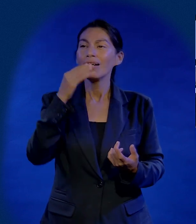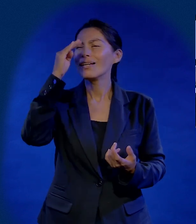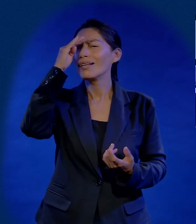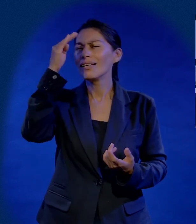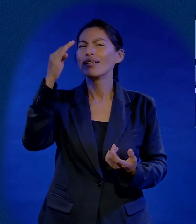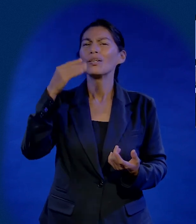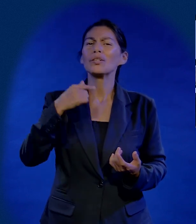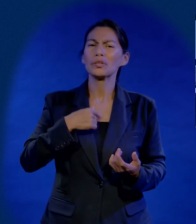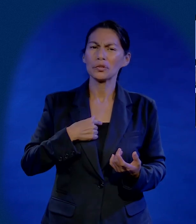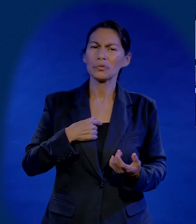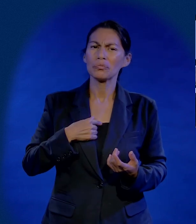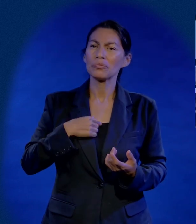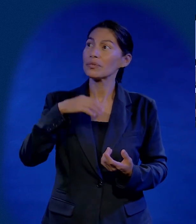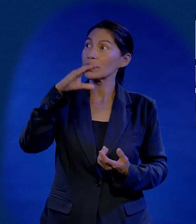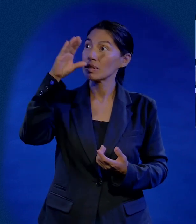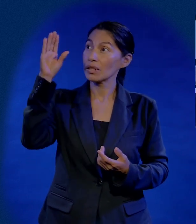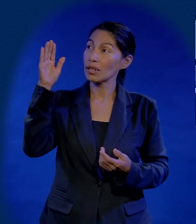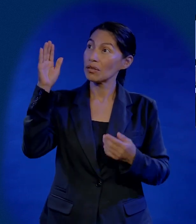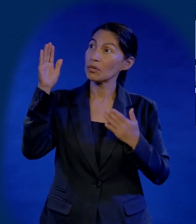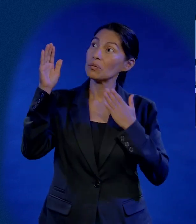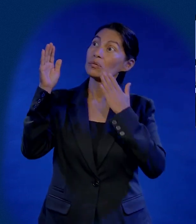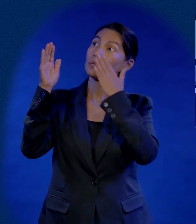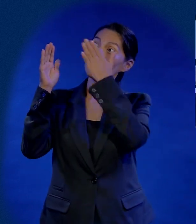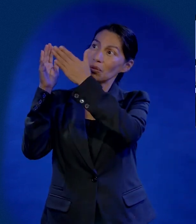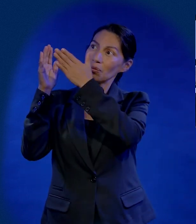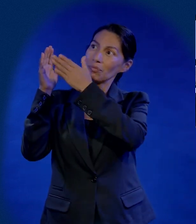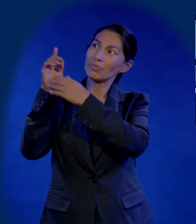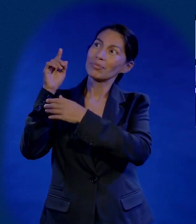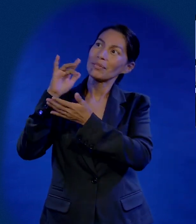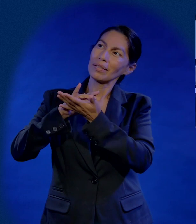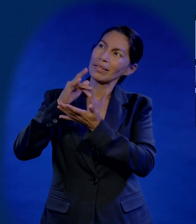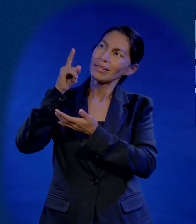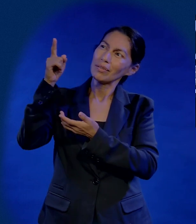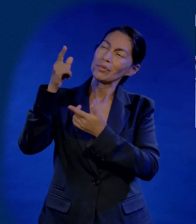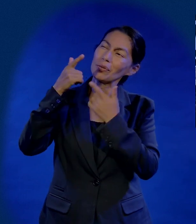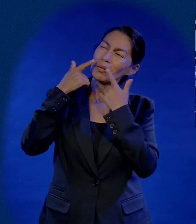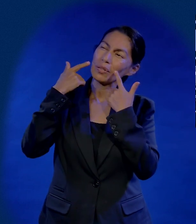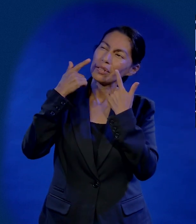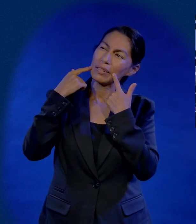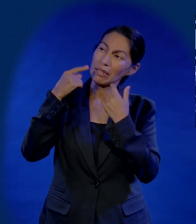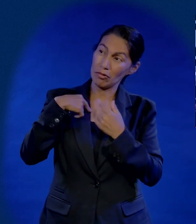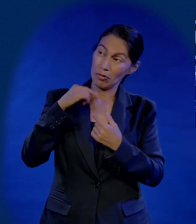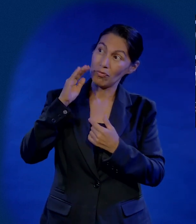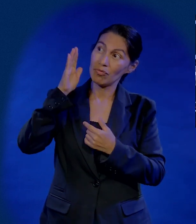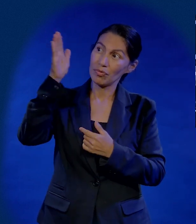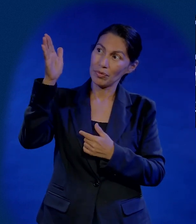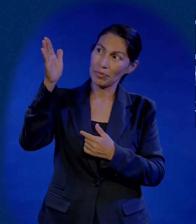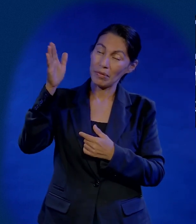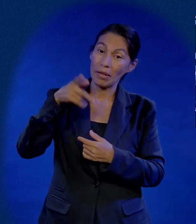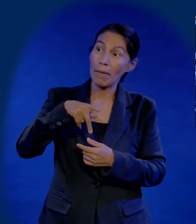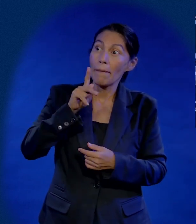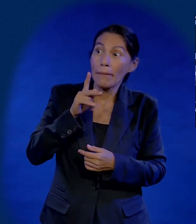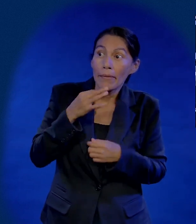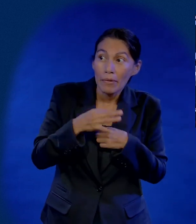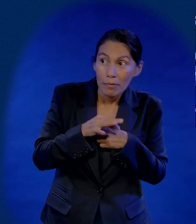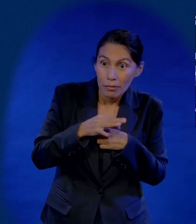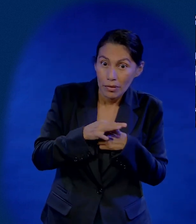felices ¿No les parece? Alguien quiere decirle Al Señor Esta mañana Señor Yo voy al cielo Por tu